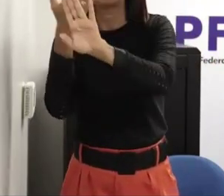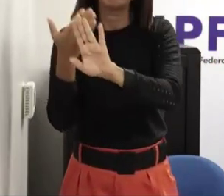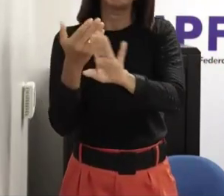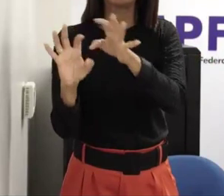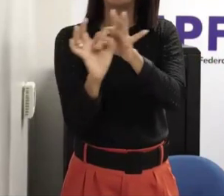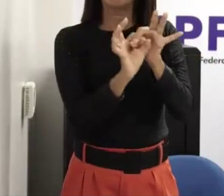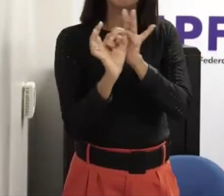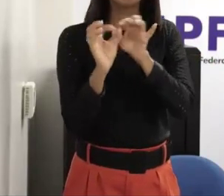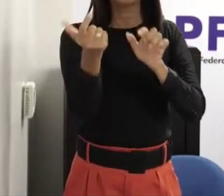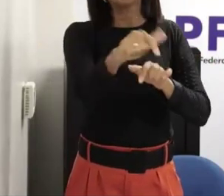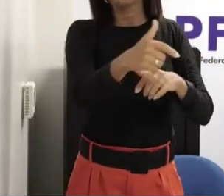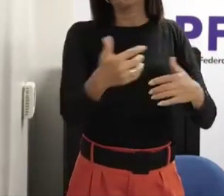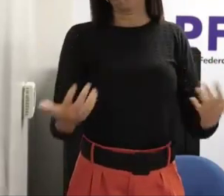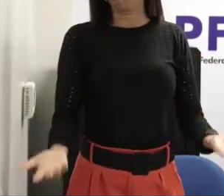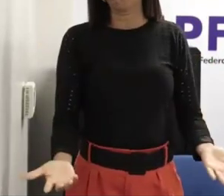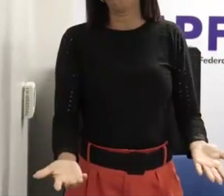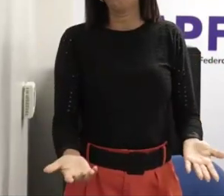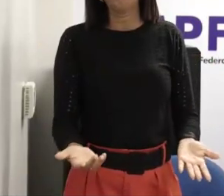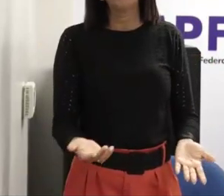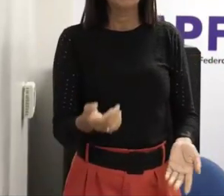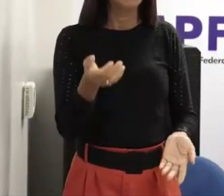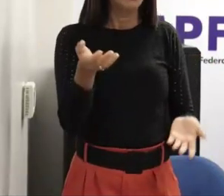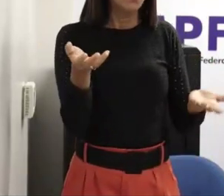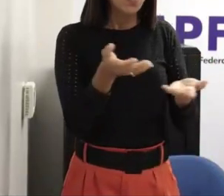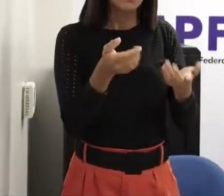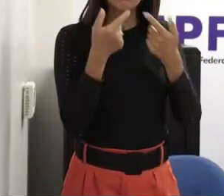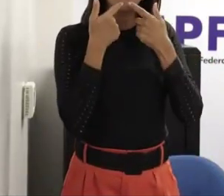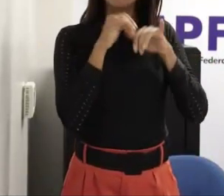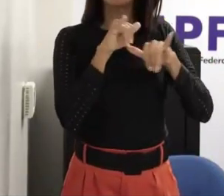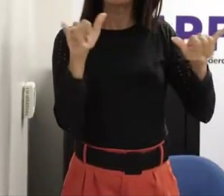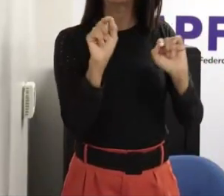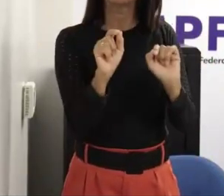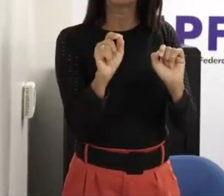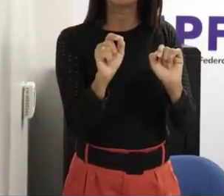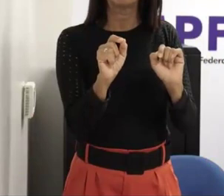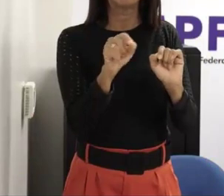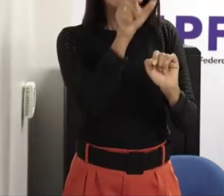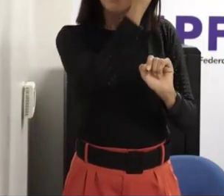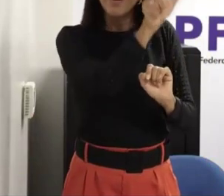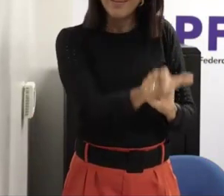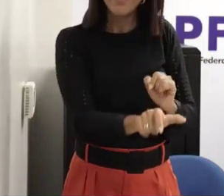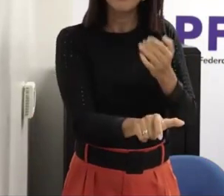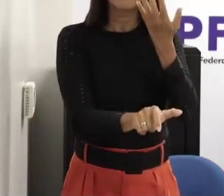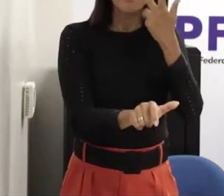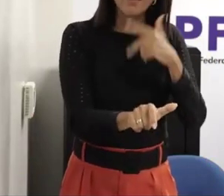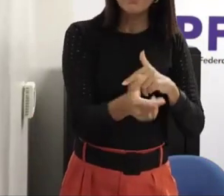gente sempre falar tem que educar as pessoas os jovens a gente também tem que se educar nesse sentido